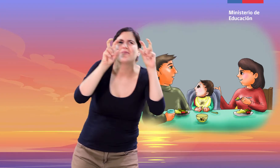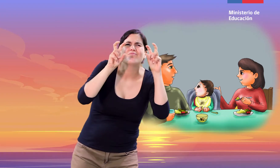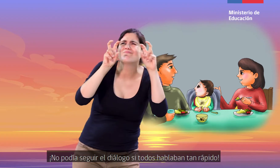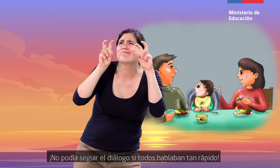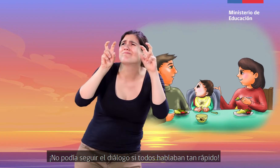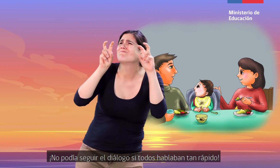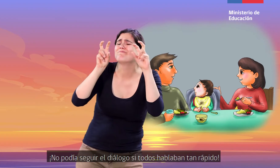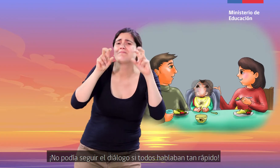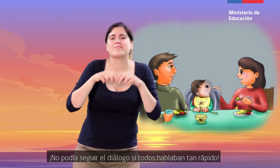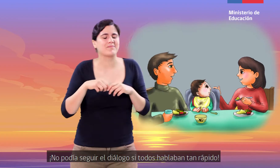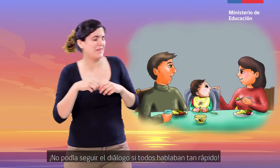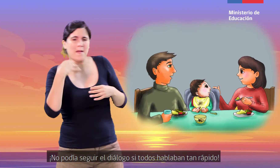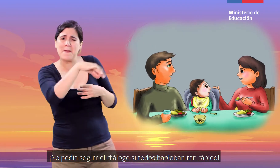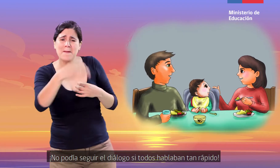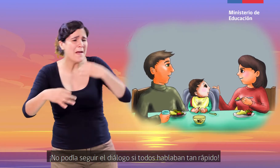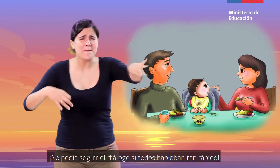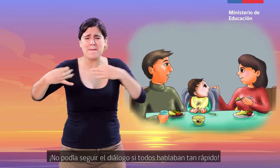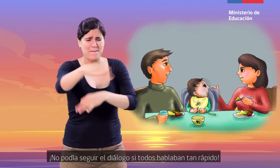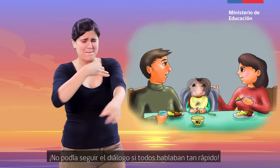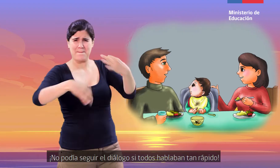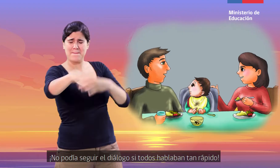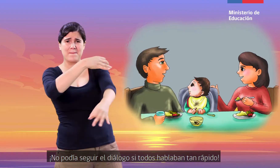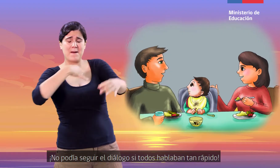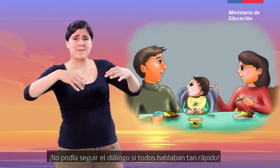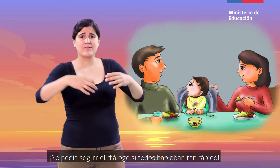No podía seguir el diálogo si todos hablaban tan rápido.